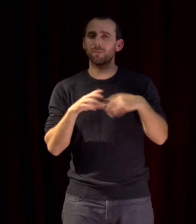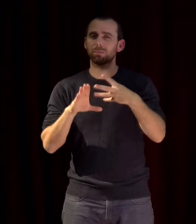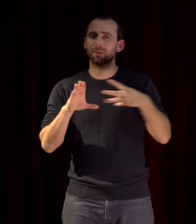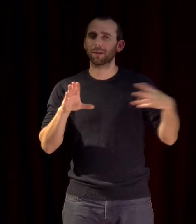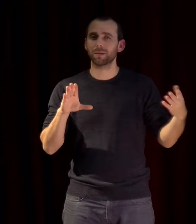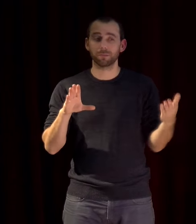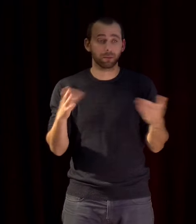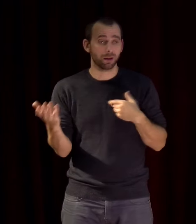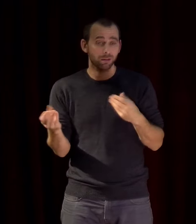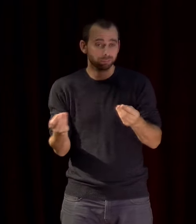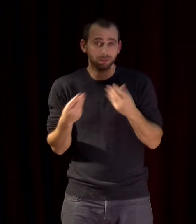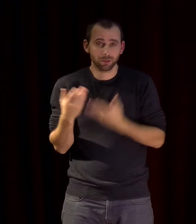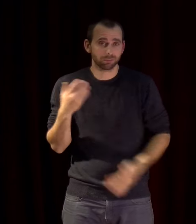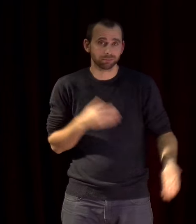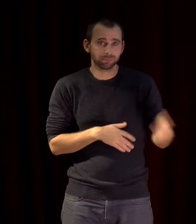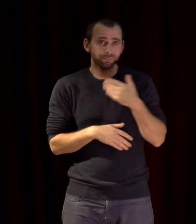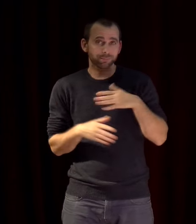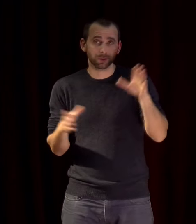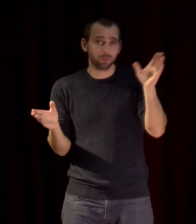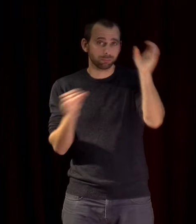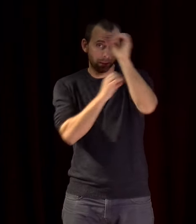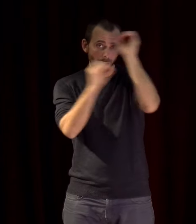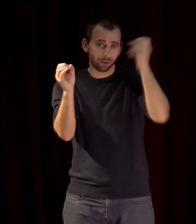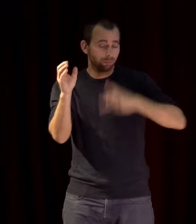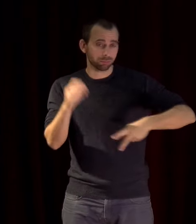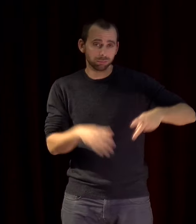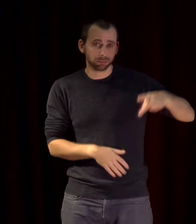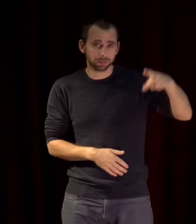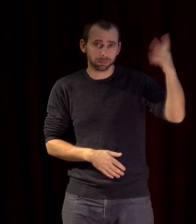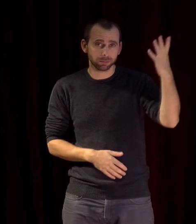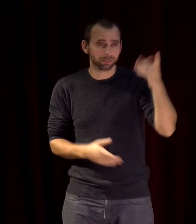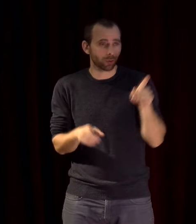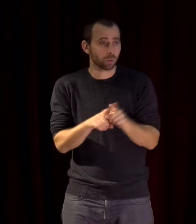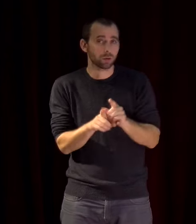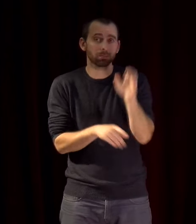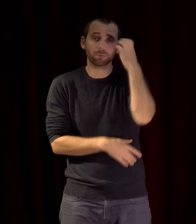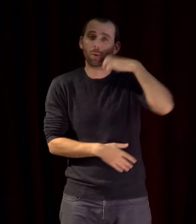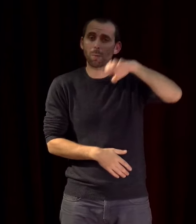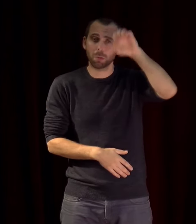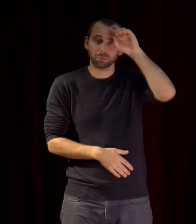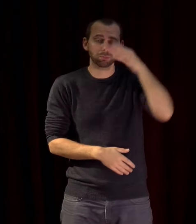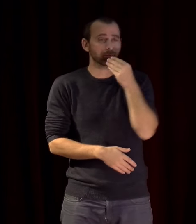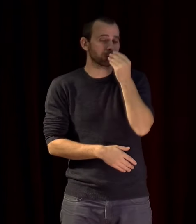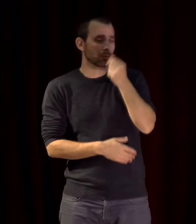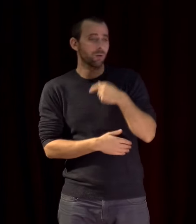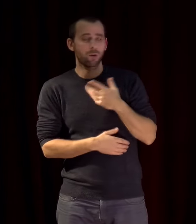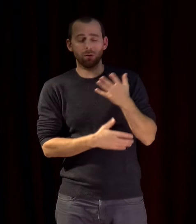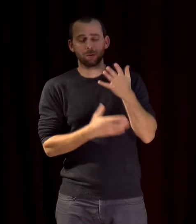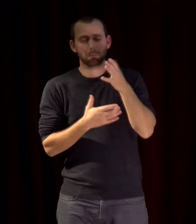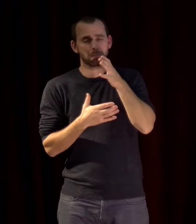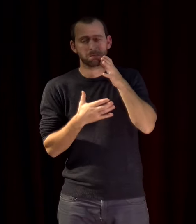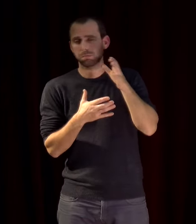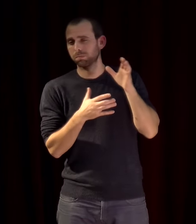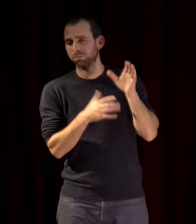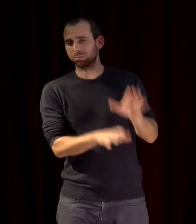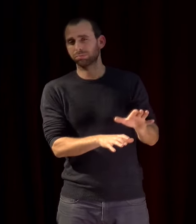réciproque et le sentiment de domination de la part d'une Europe hostile de plus en plus hostile